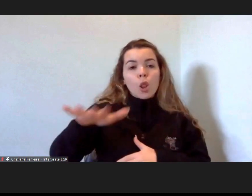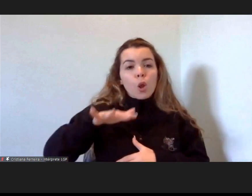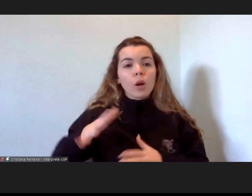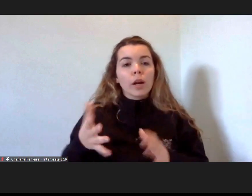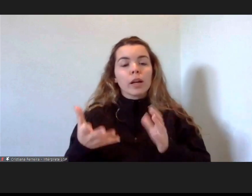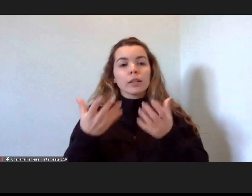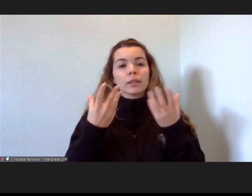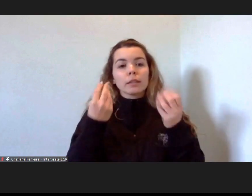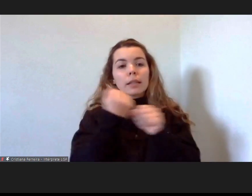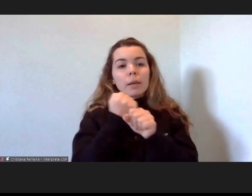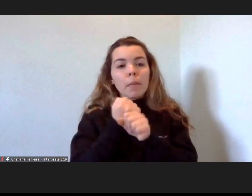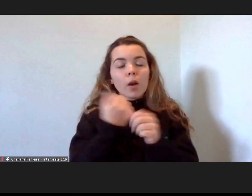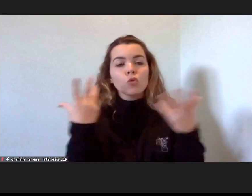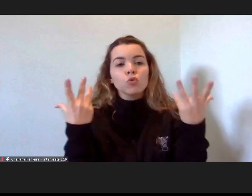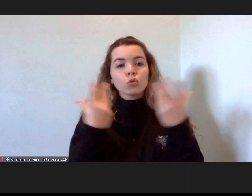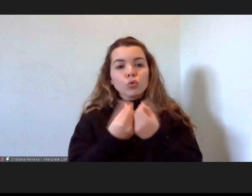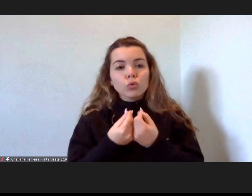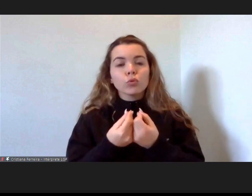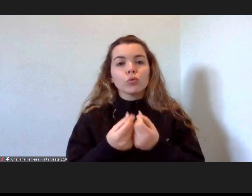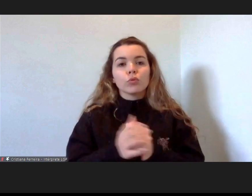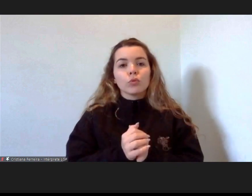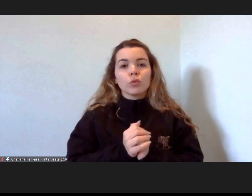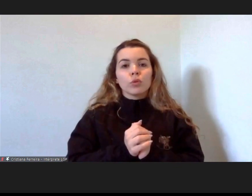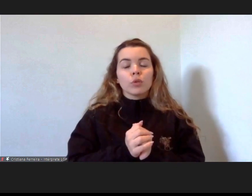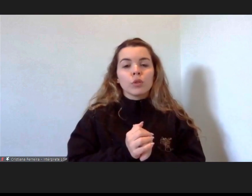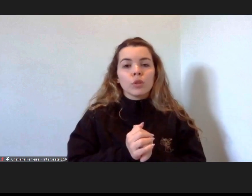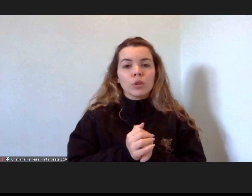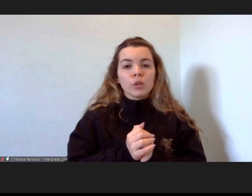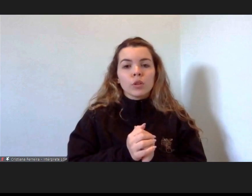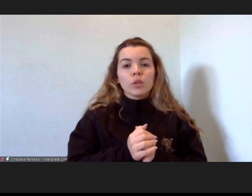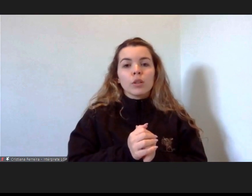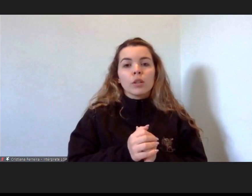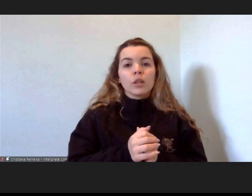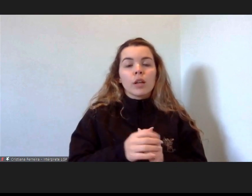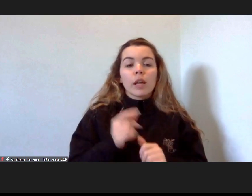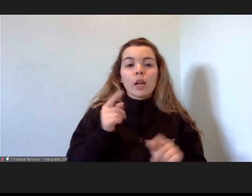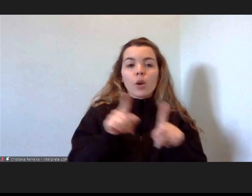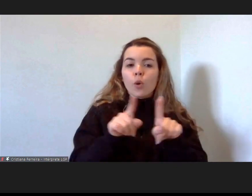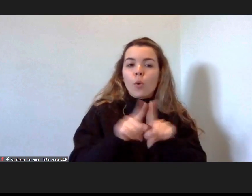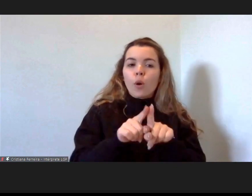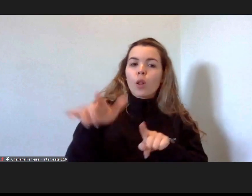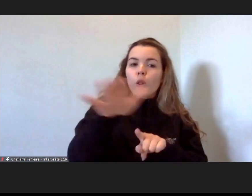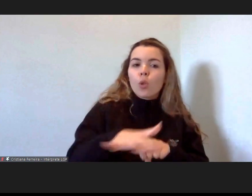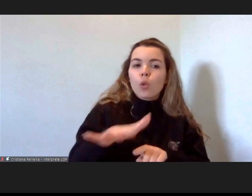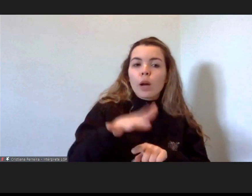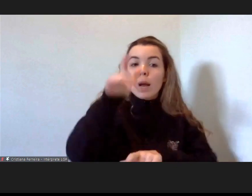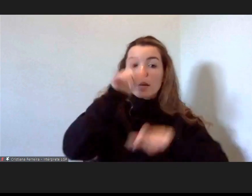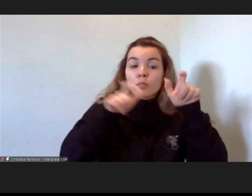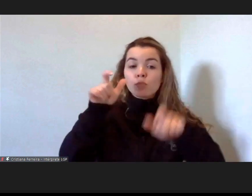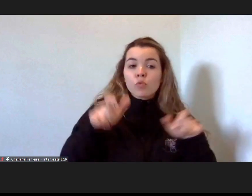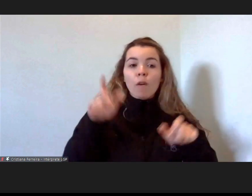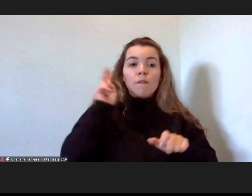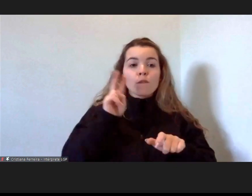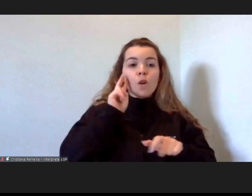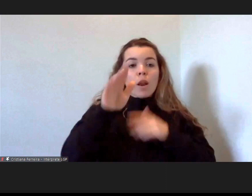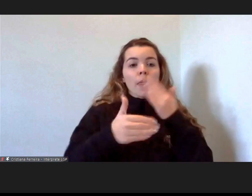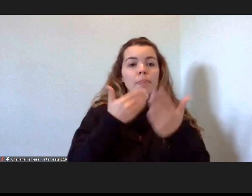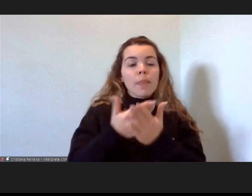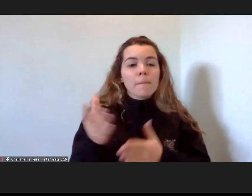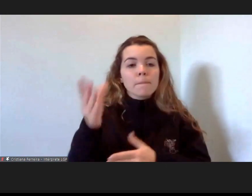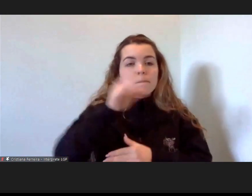é o lugar desde o ser mais humano, desde o promover de facto